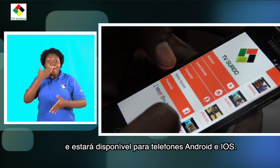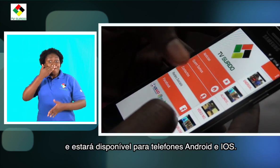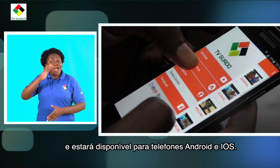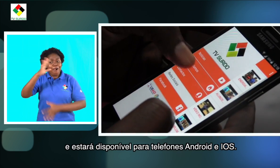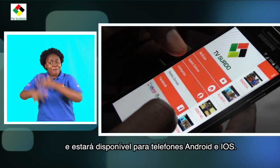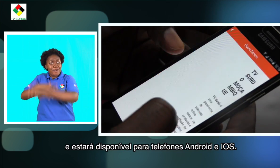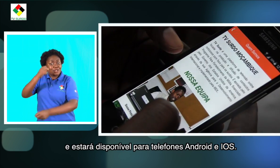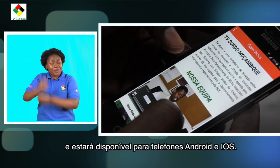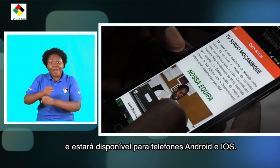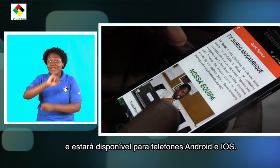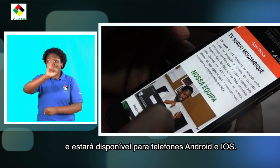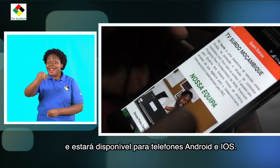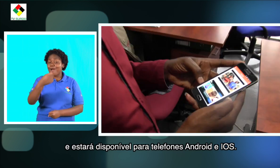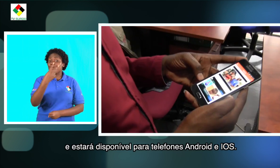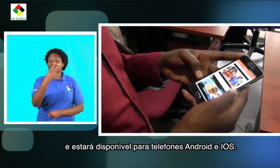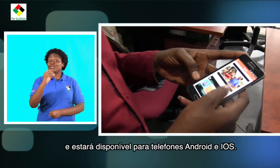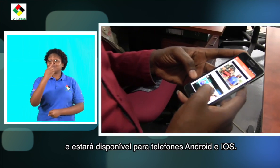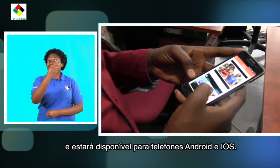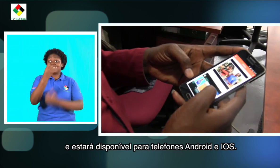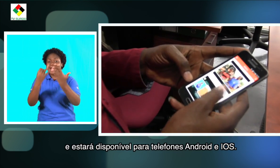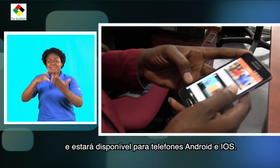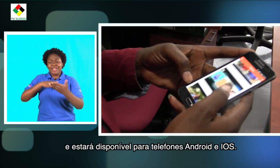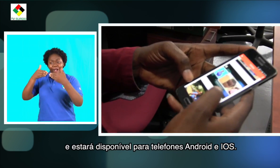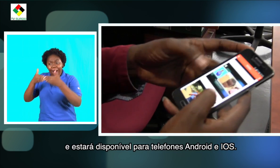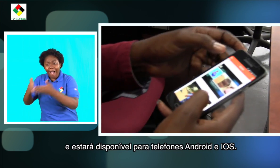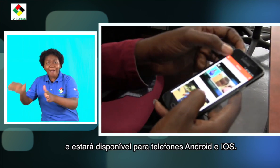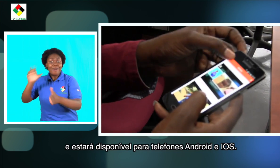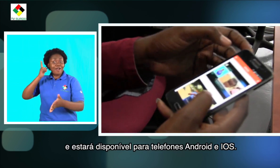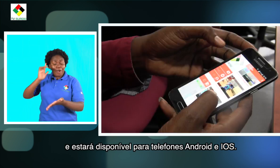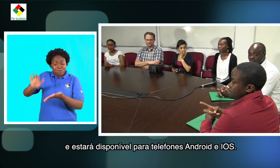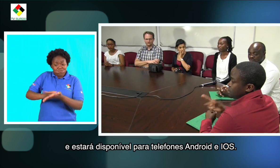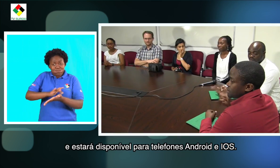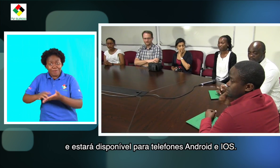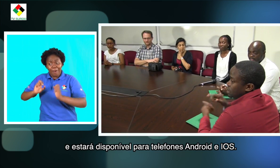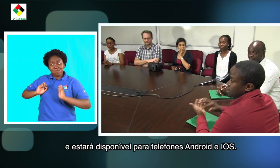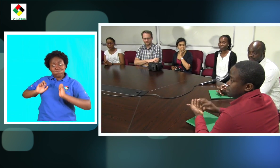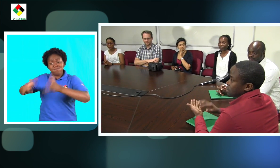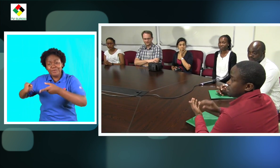disponível para telefones Android e iOS.